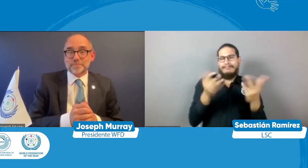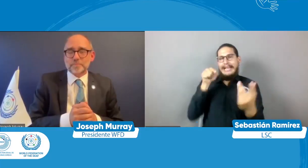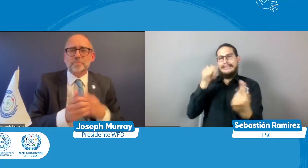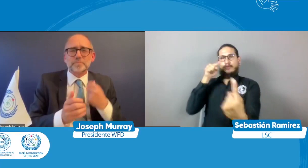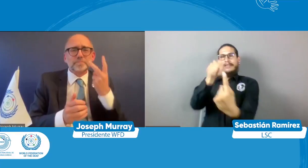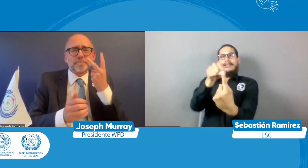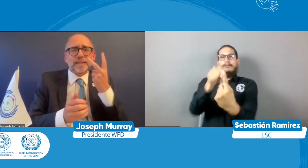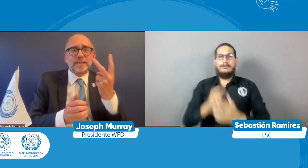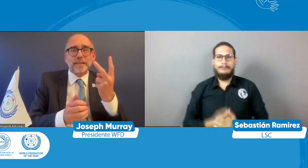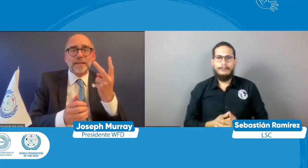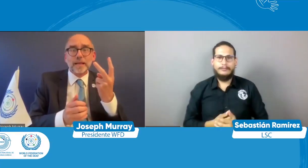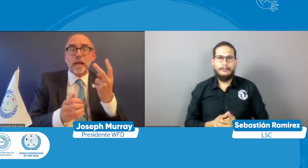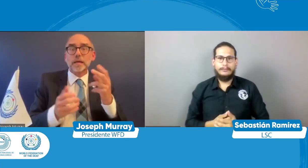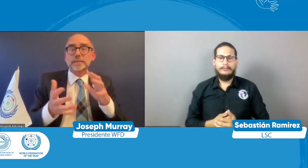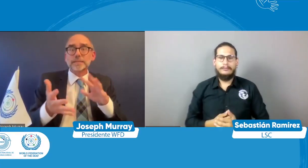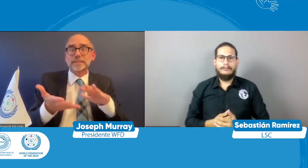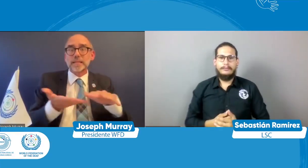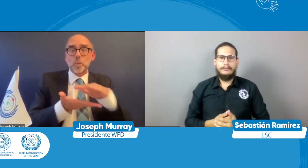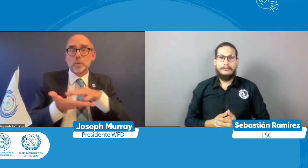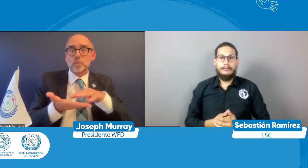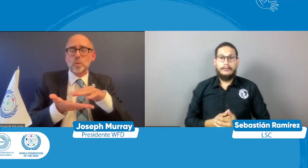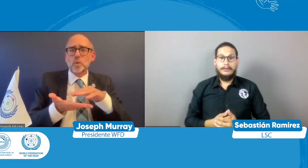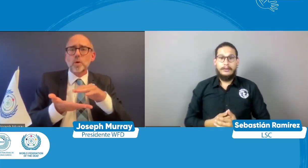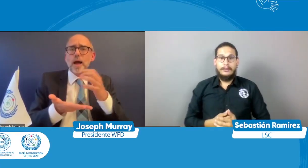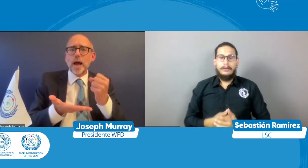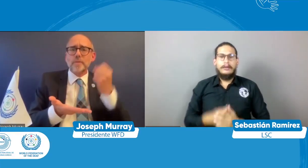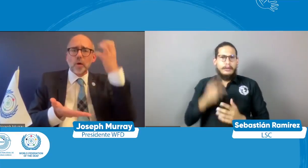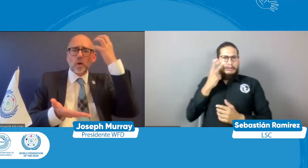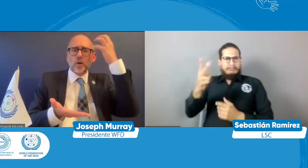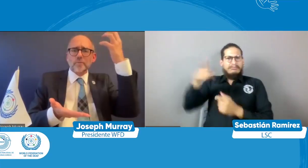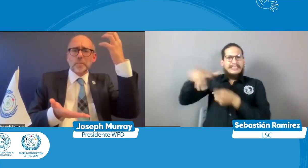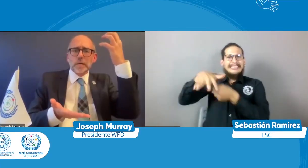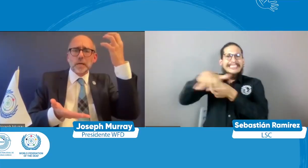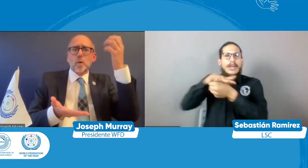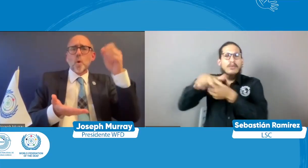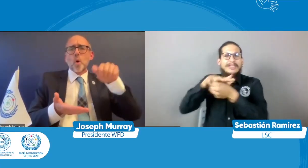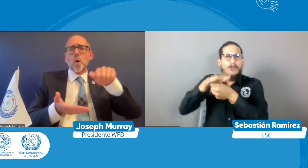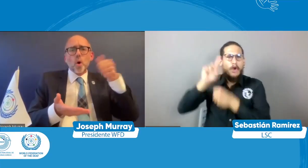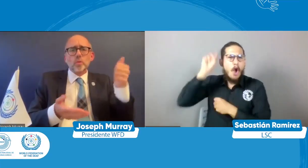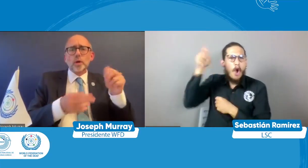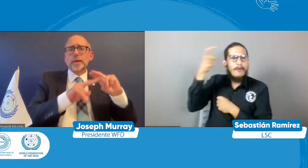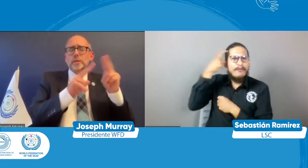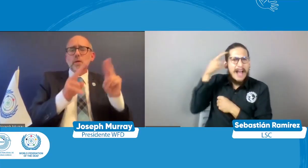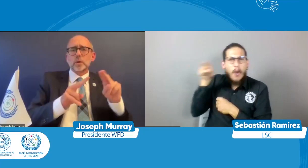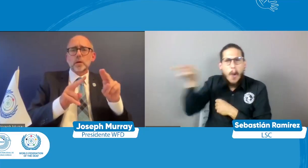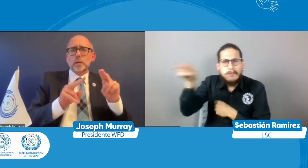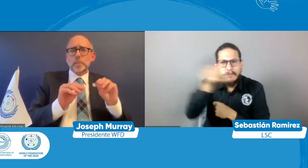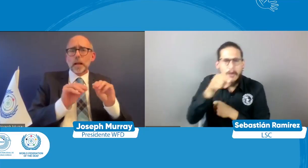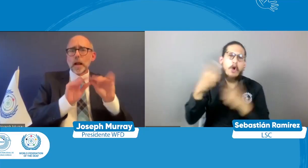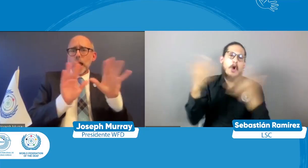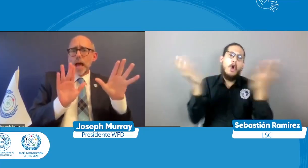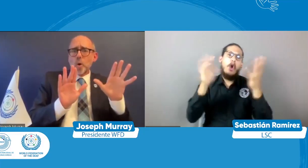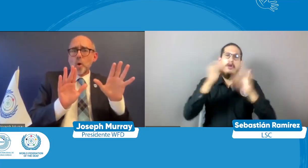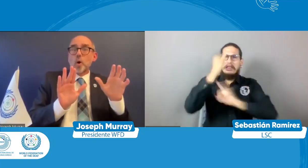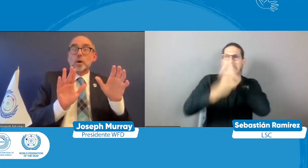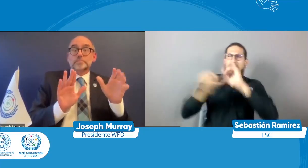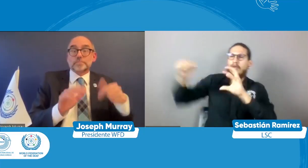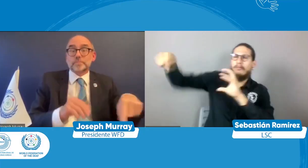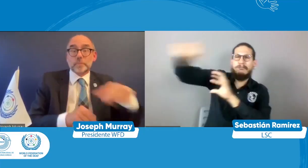estos niños sordos pues que puedan tener exposición en la lengua de señas y puedan aprender la lengua que deseamos que los gobiernos